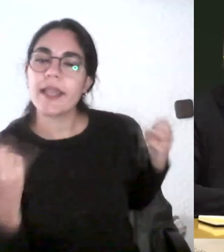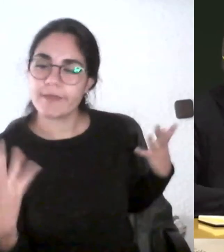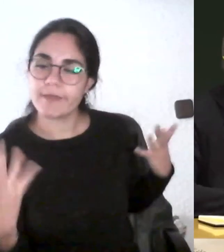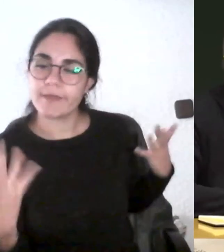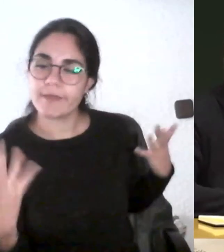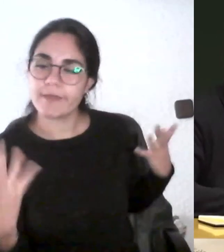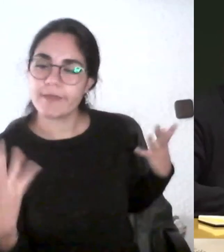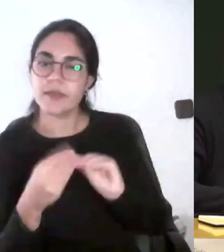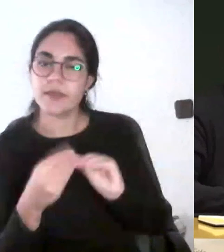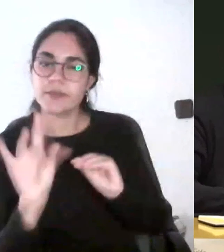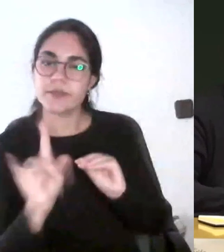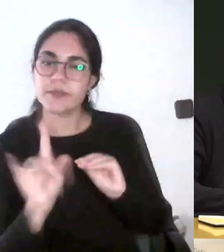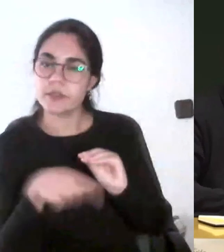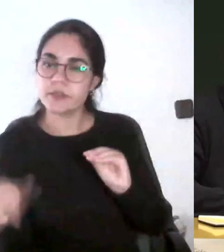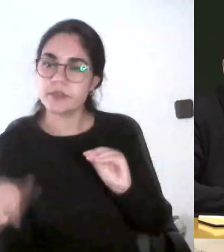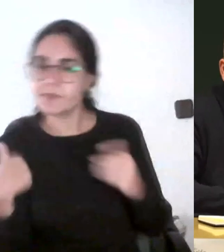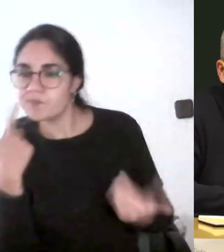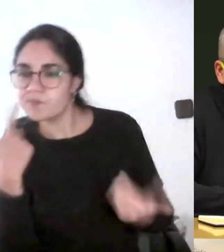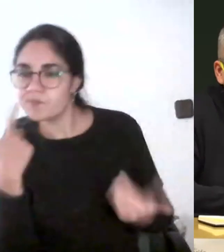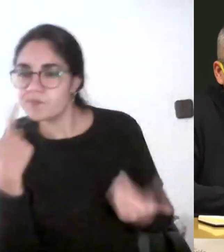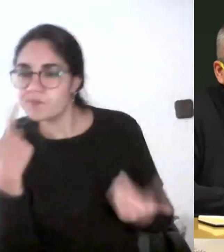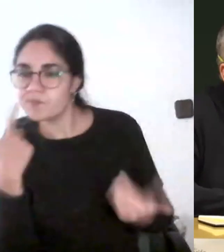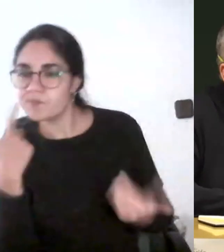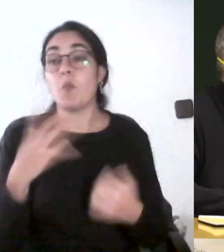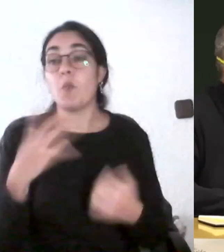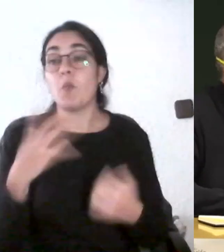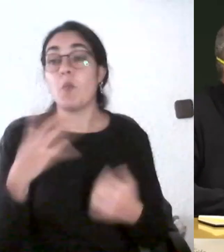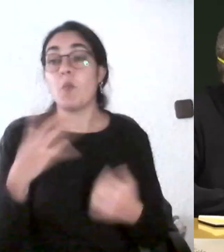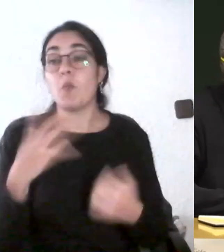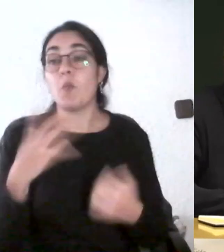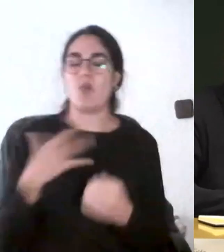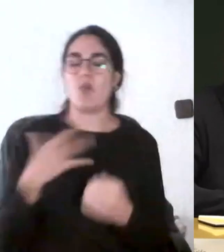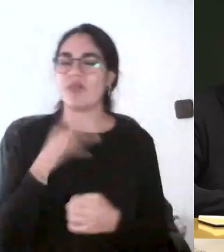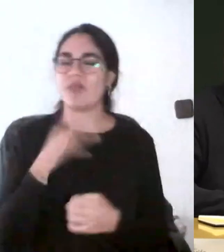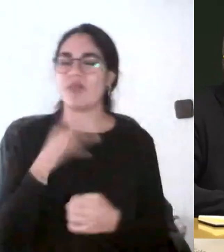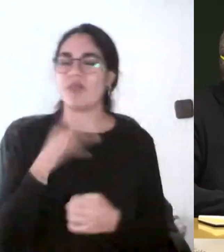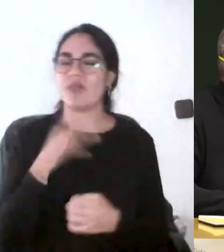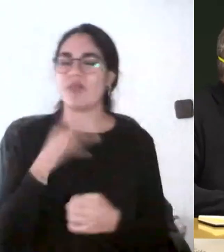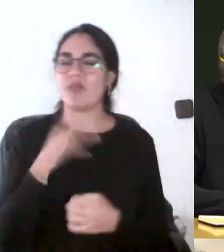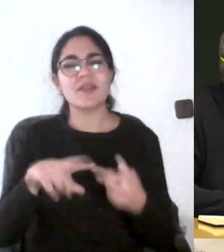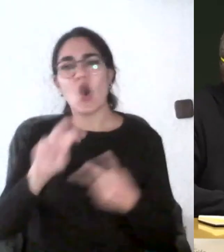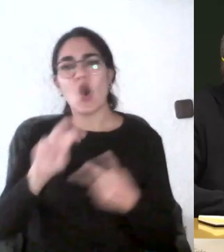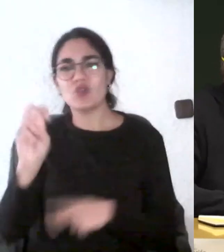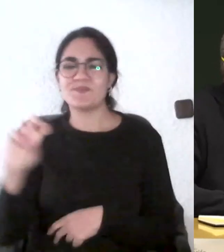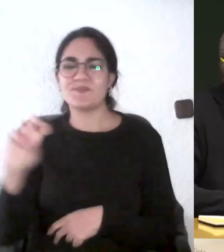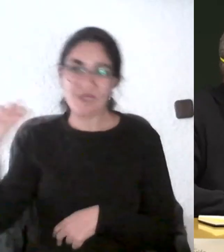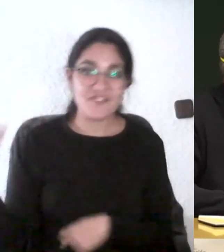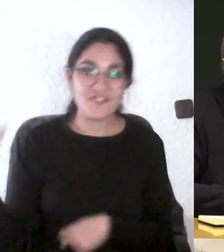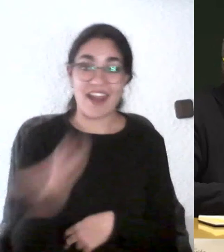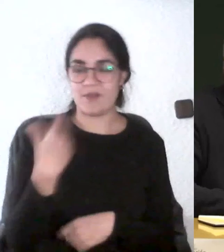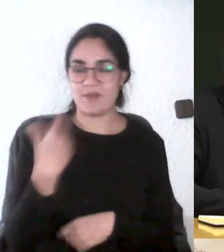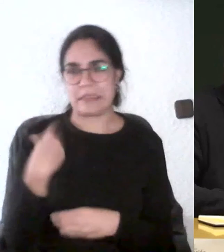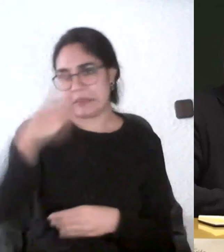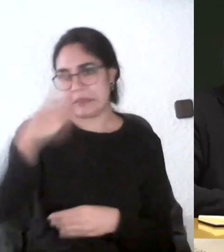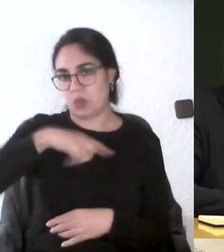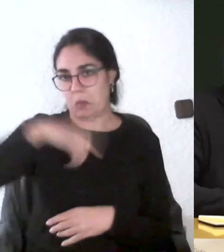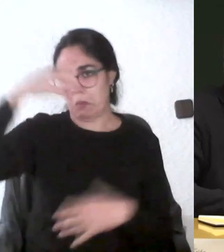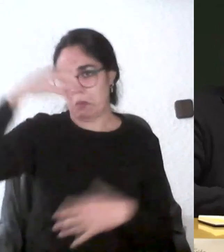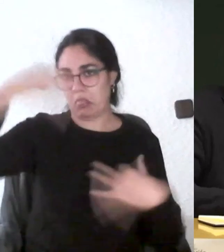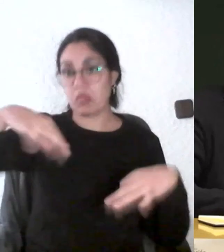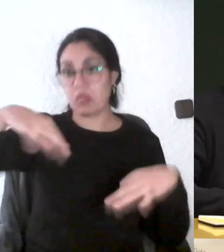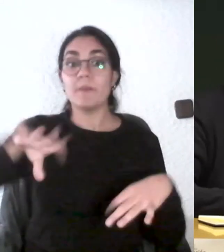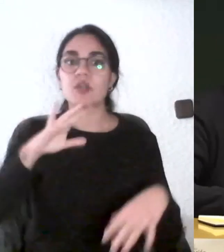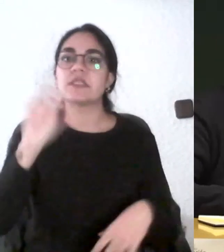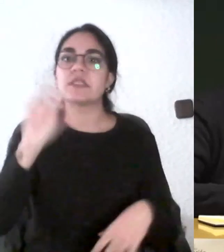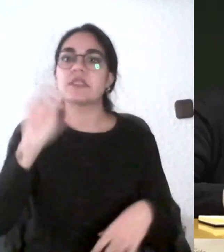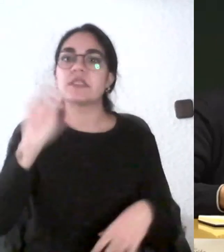a veces de que así ha ido bien pero hay una variable que normalmente no tenemos en cuenta y es los alumnos el